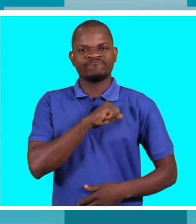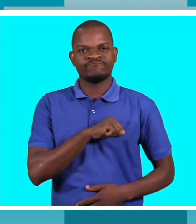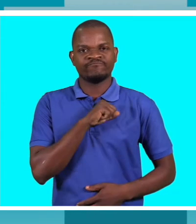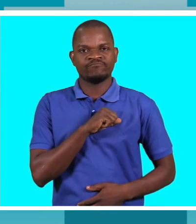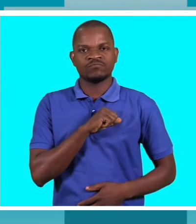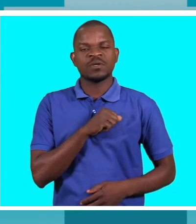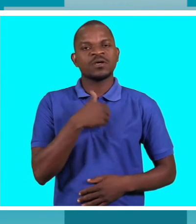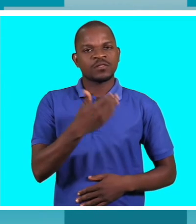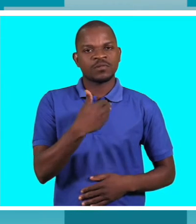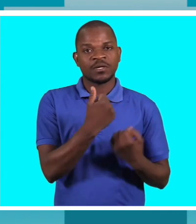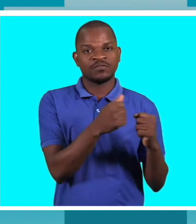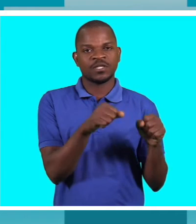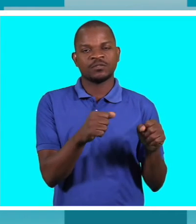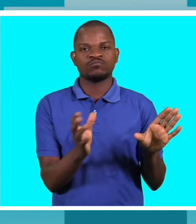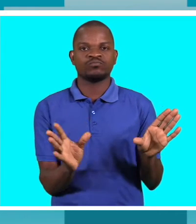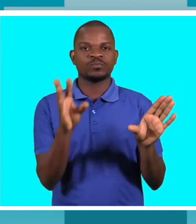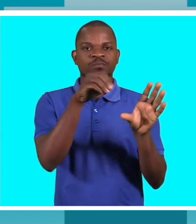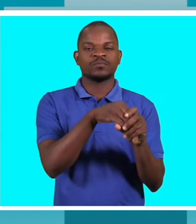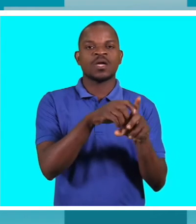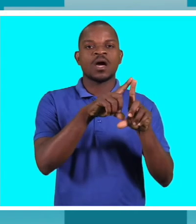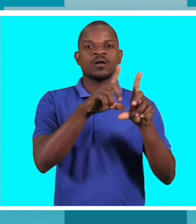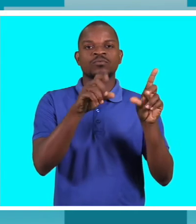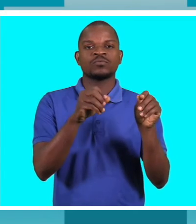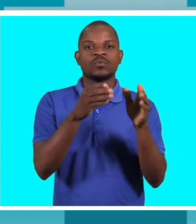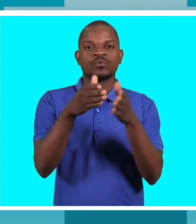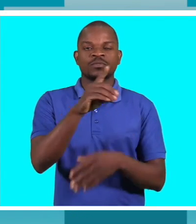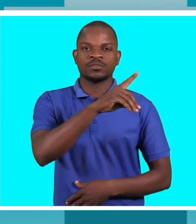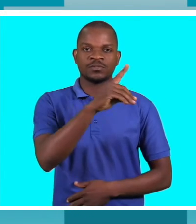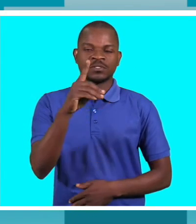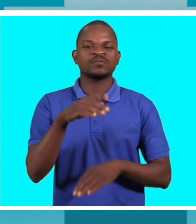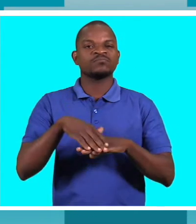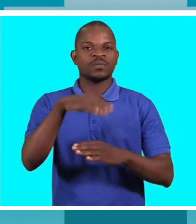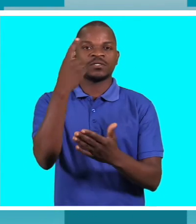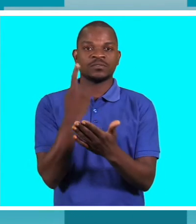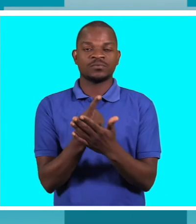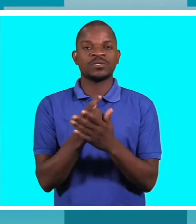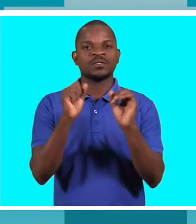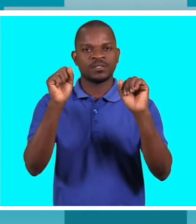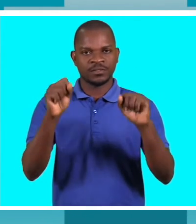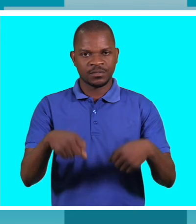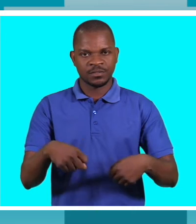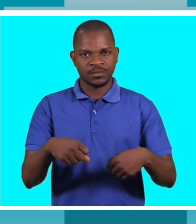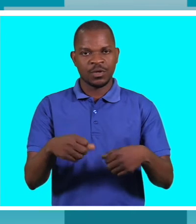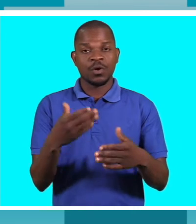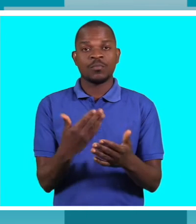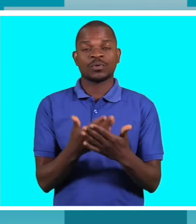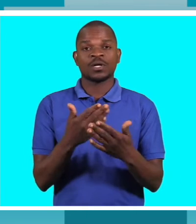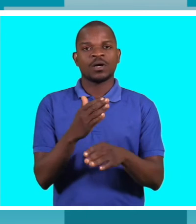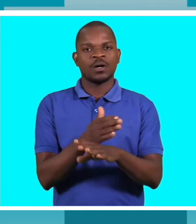nas suas ações esta questão da deficiência como uma das prioridades. Se forem ver, uma das ações que a